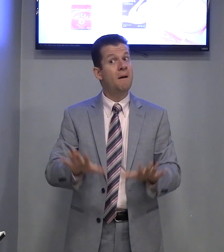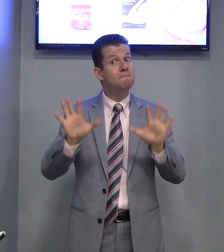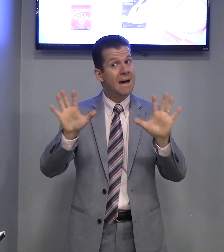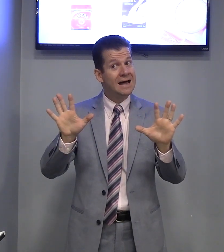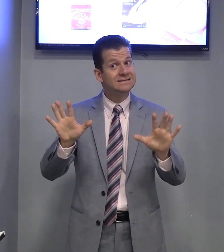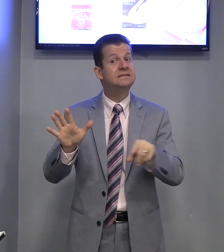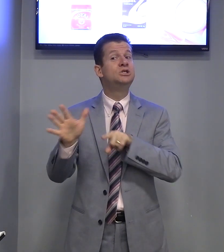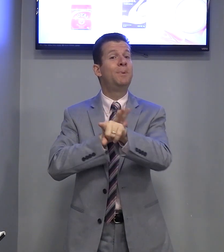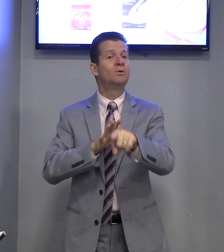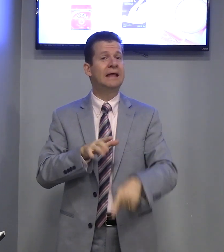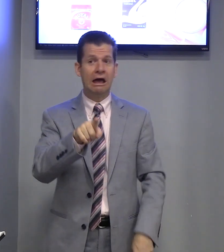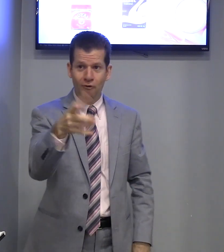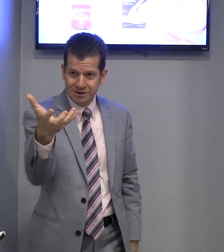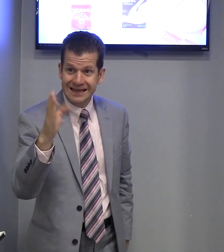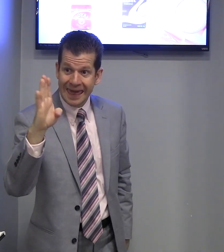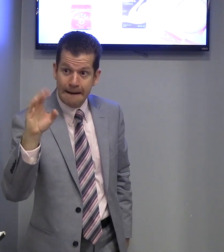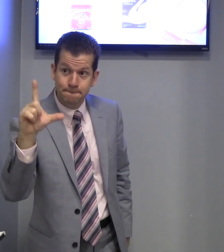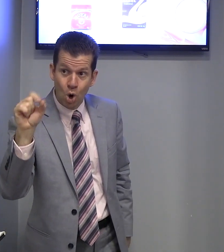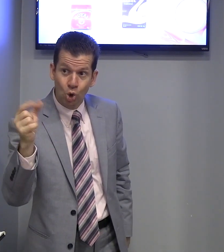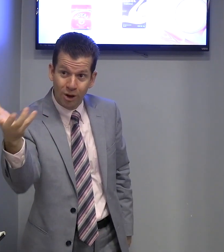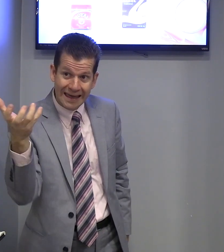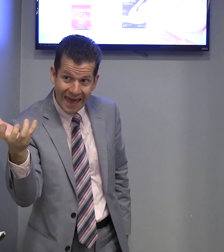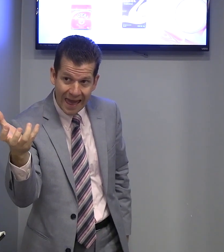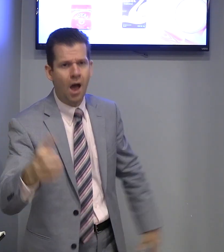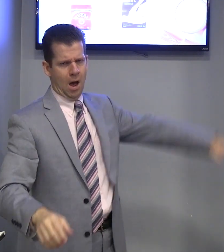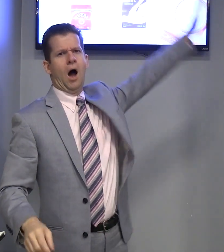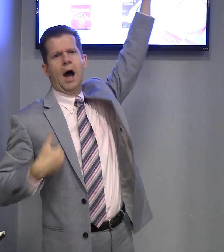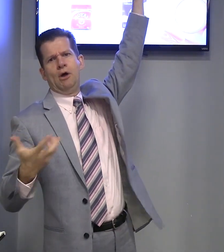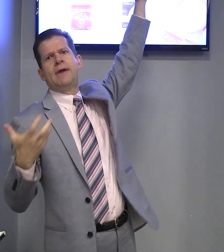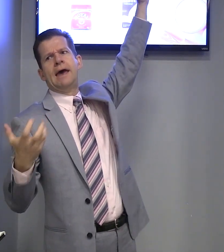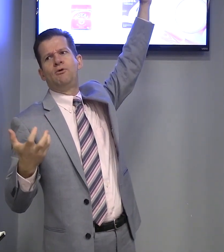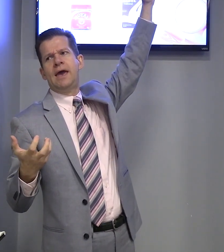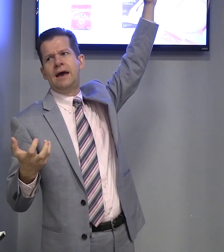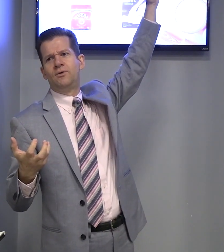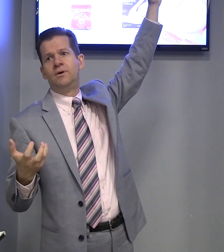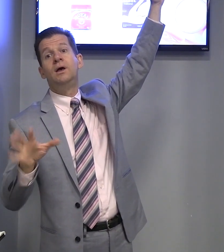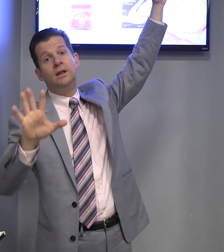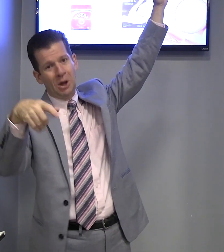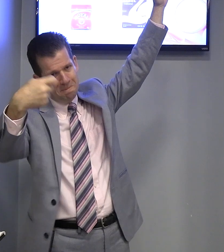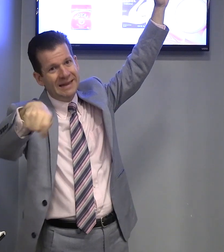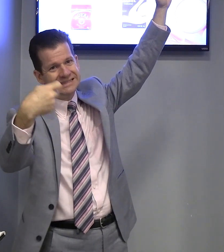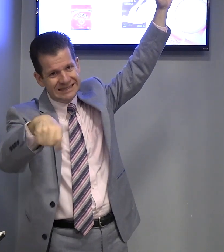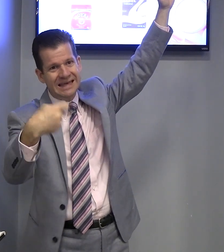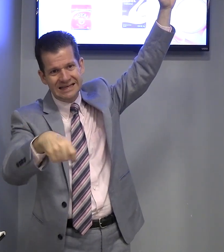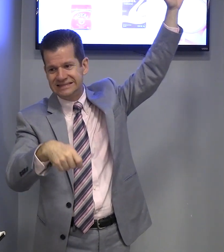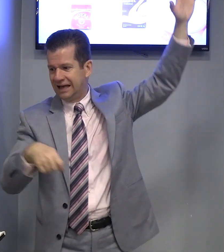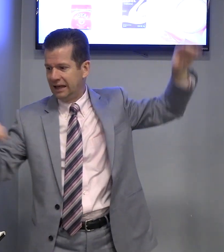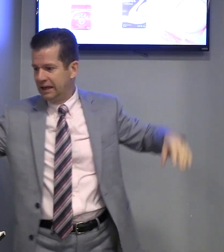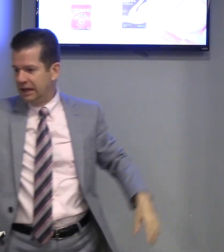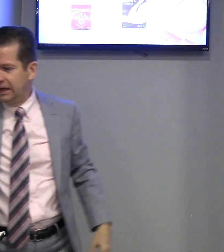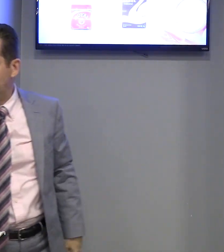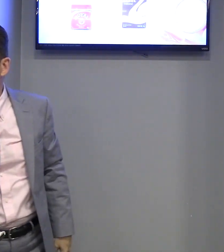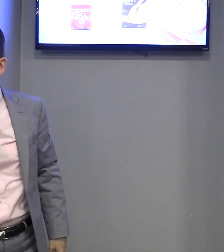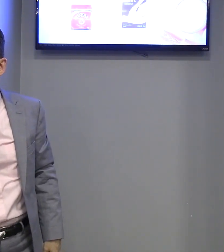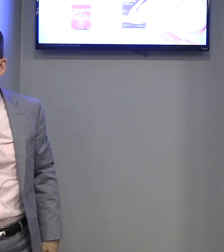Mas, se eu perguntar. Você quer bolo? Quer? Eu quero. quero. Então, precisa do